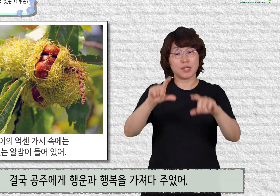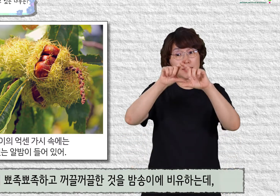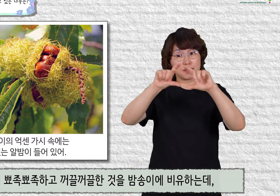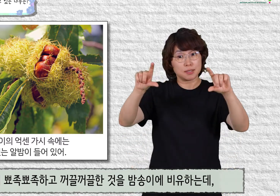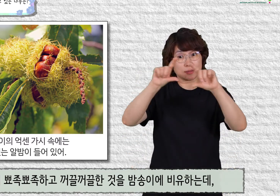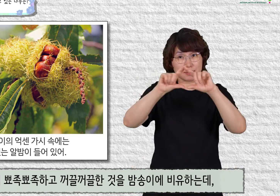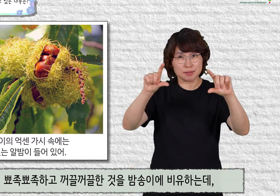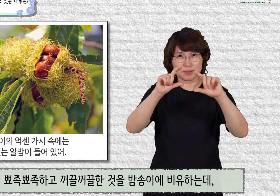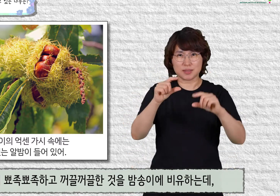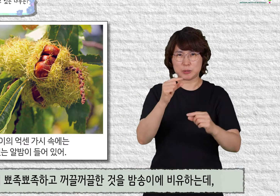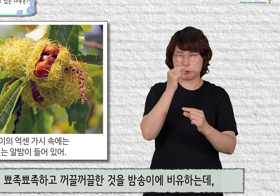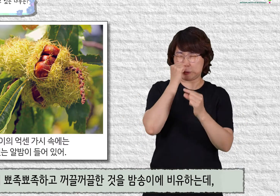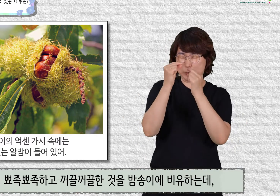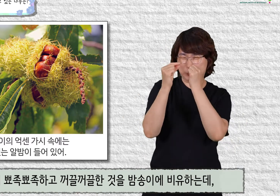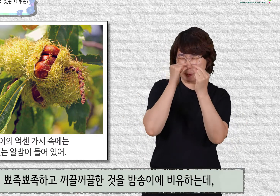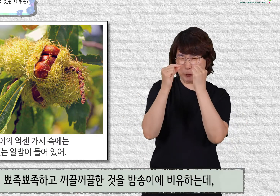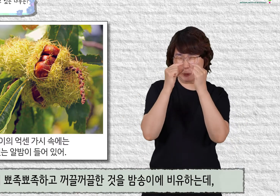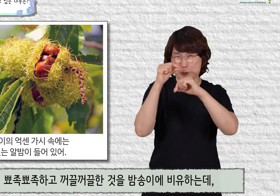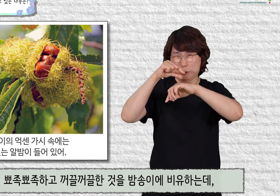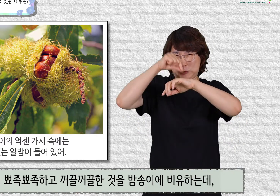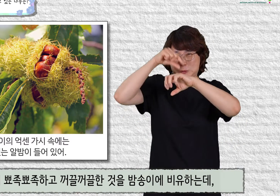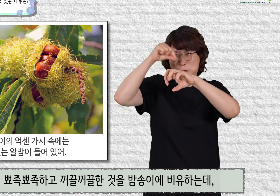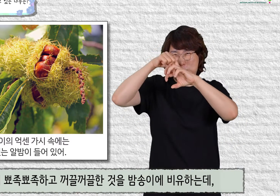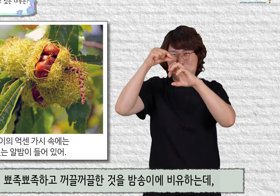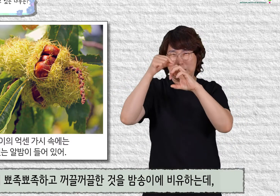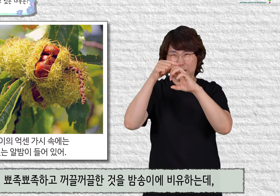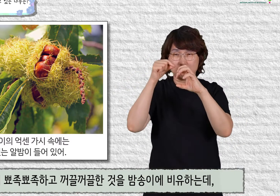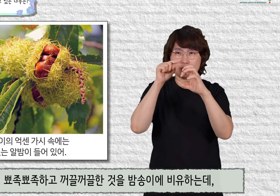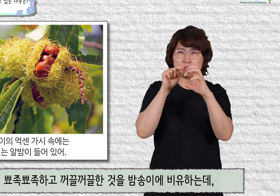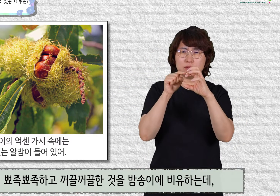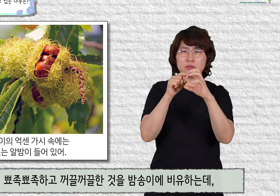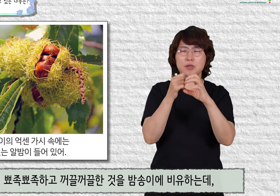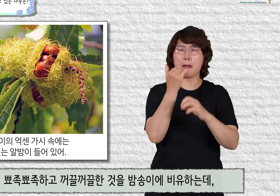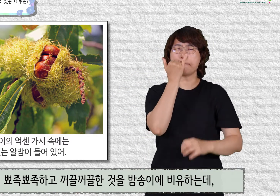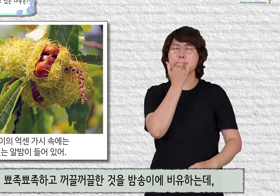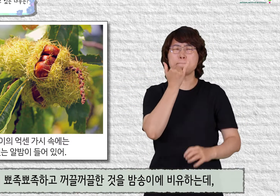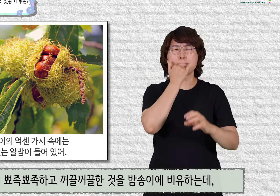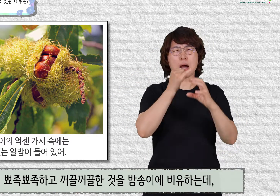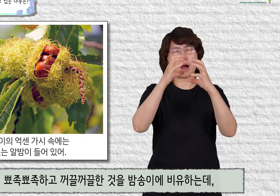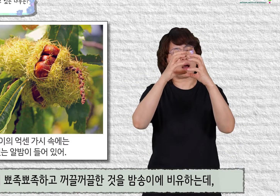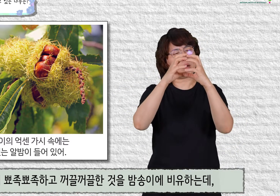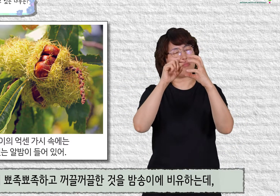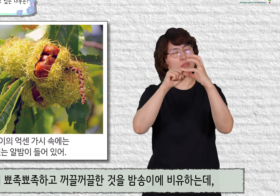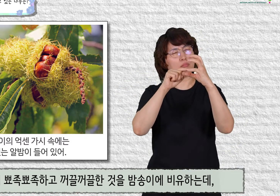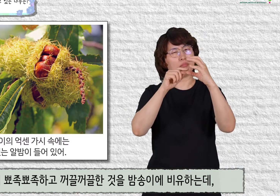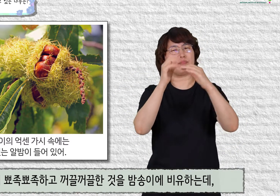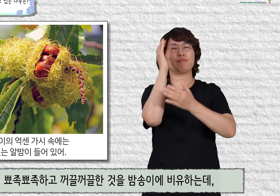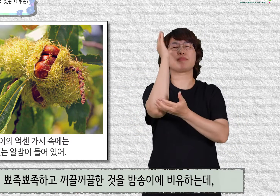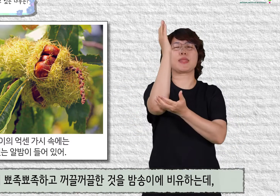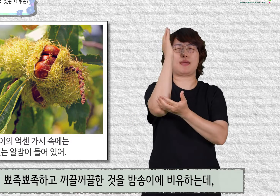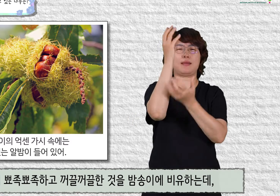흔히 뾰족뾰족하고 꺼끌꺼끌한 것을 밤송이에 비유하는데,